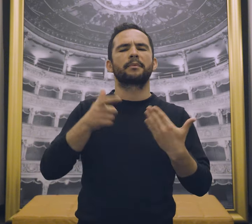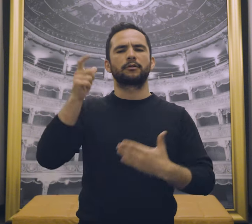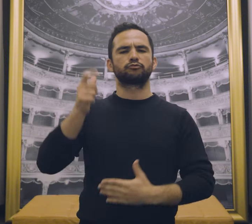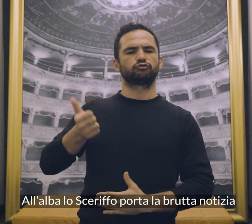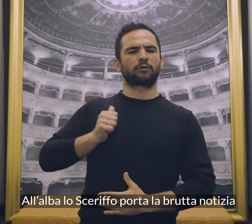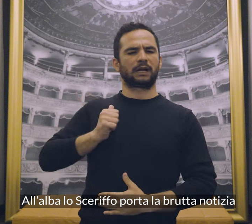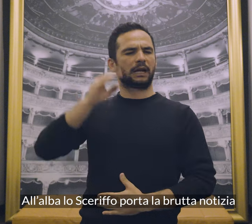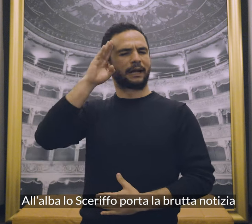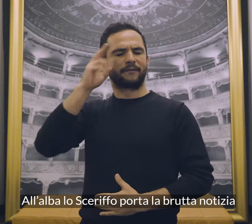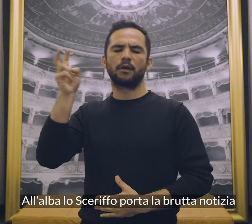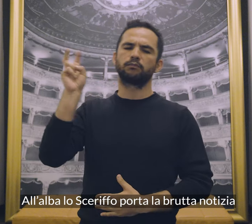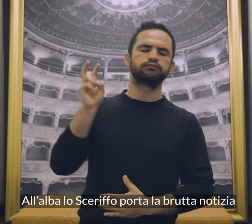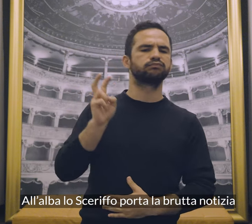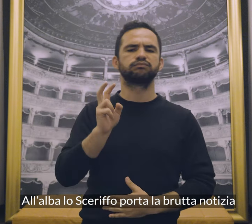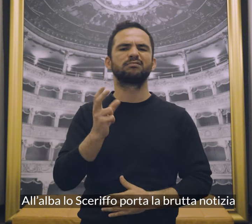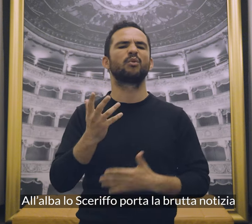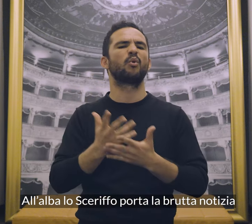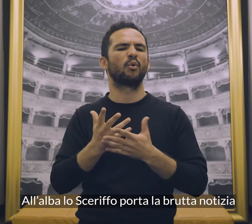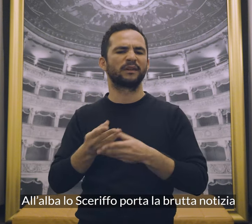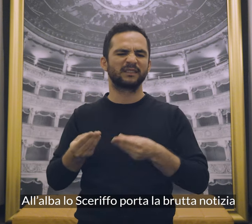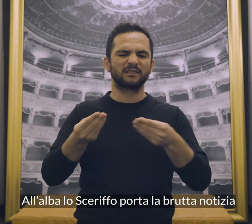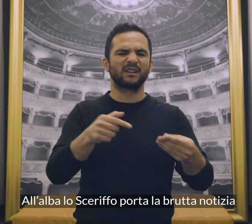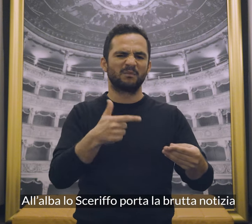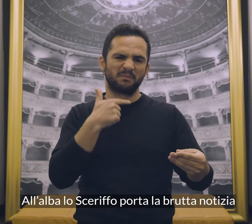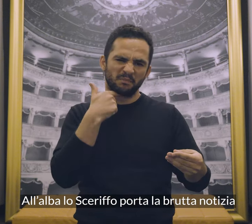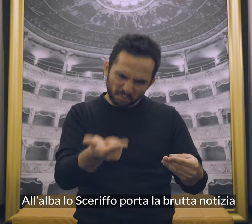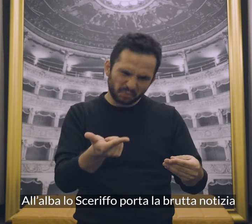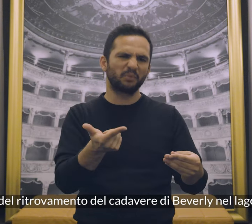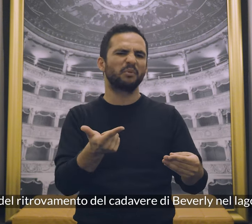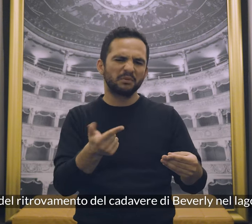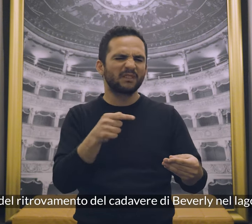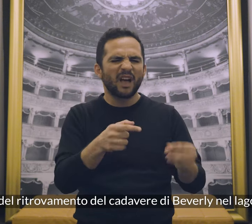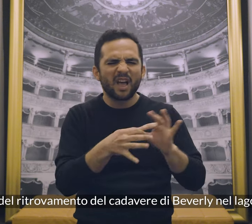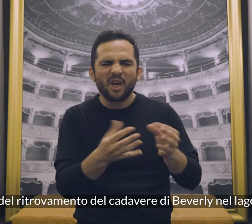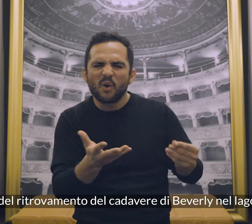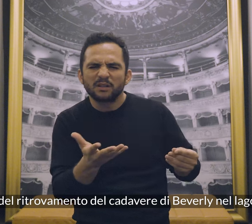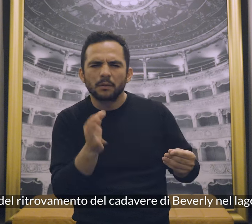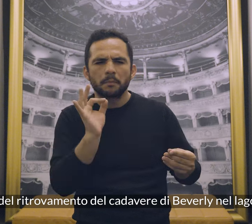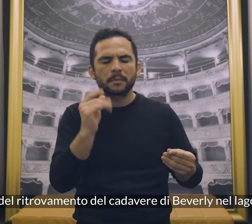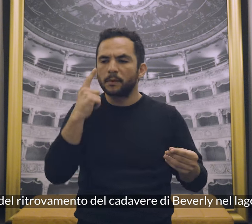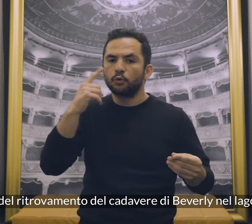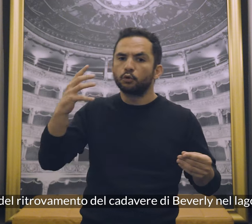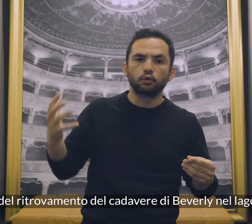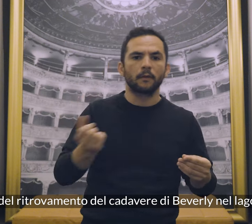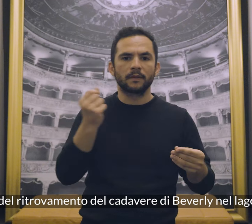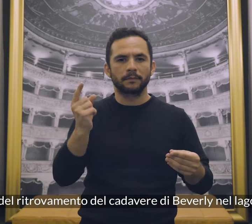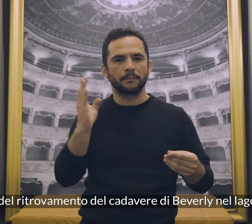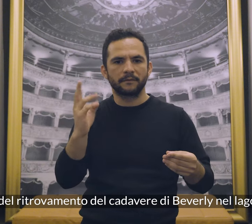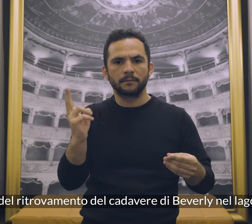All'alba lo sceriffo porta la brutta notizia del ritrovamento del cadavere di Beverly nel